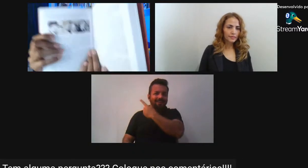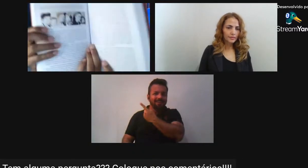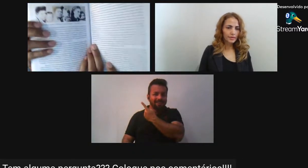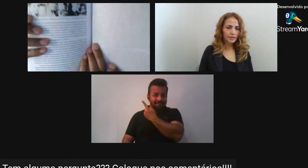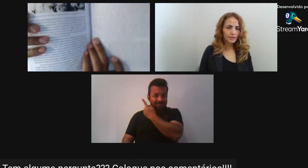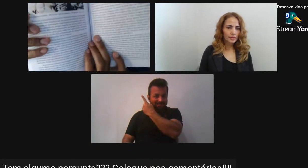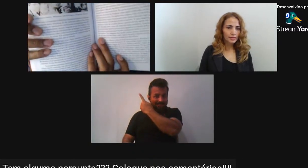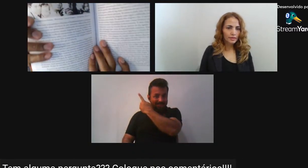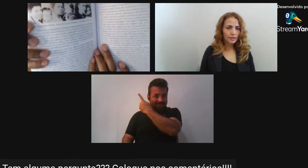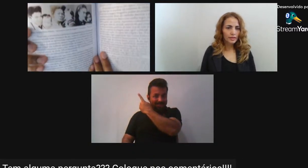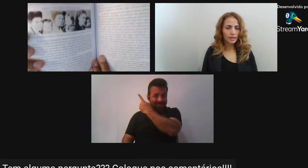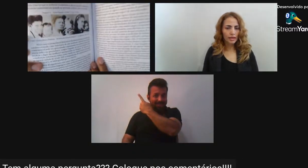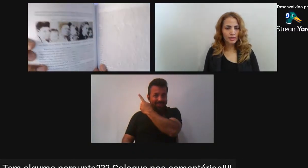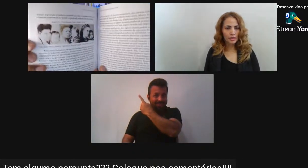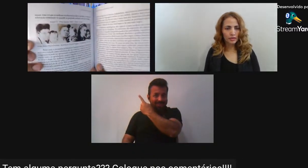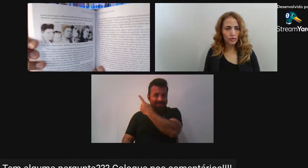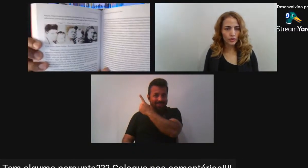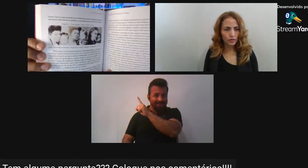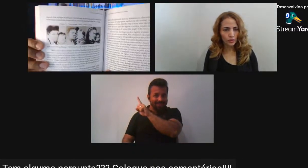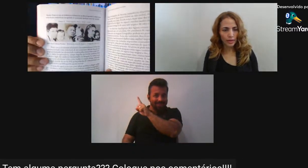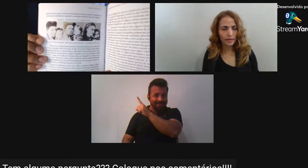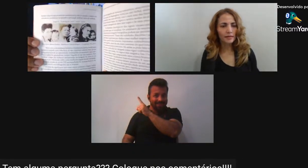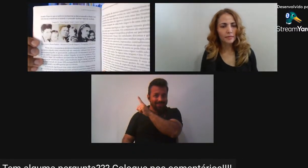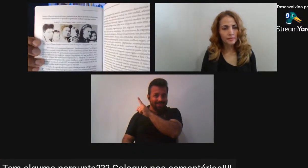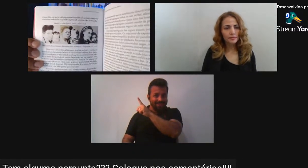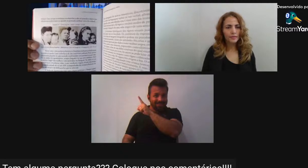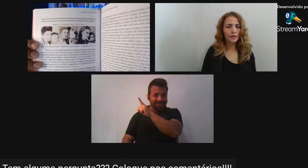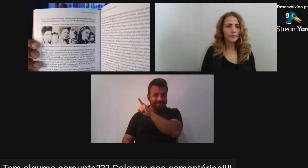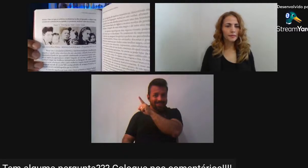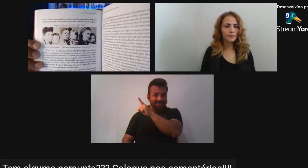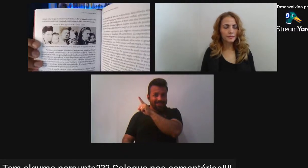Né É acessível Estou visto com ela